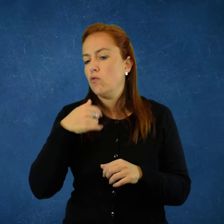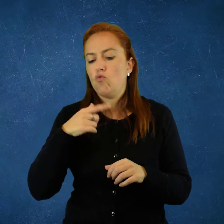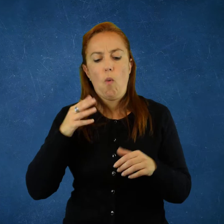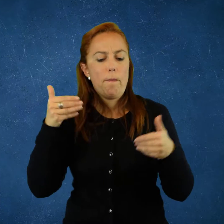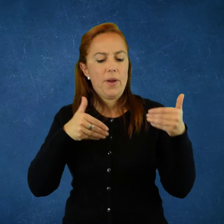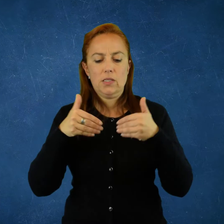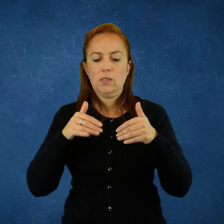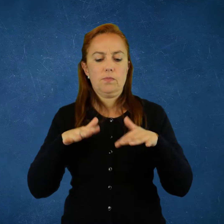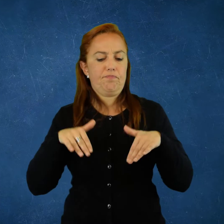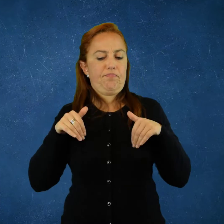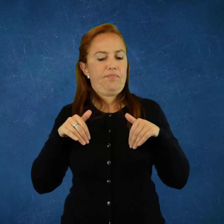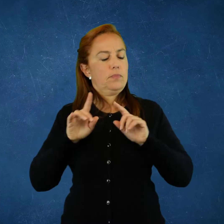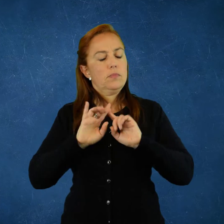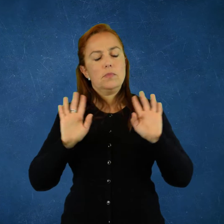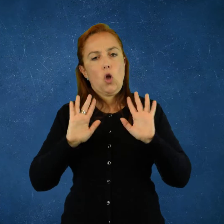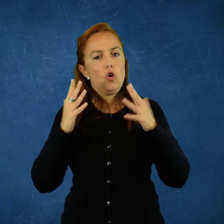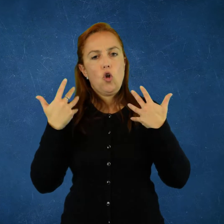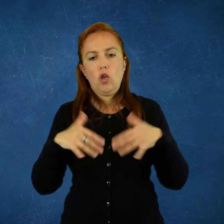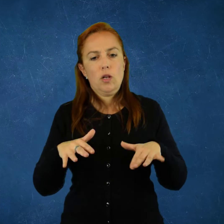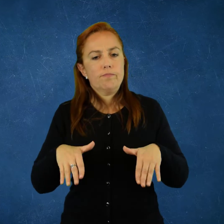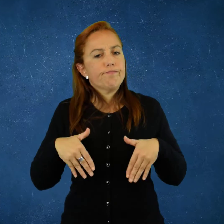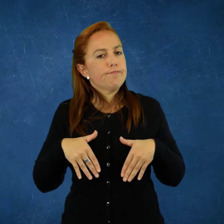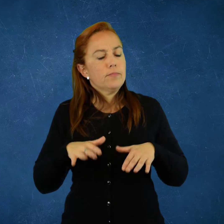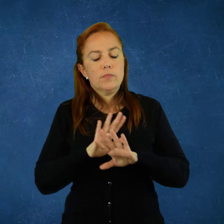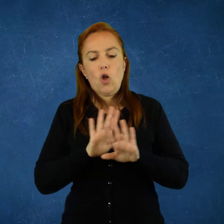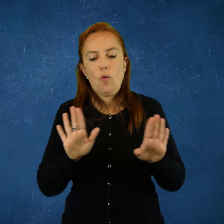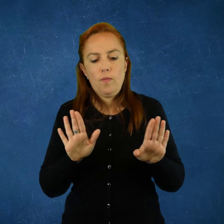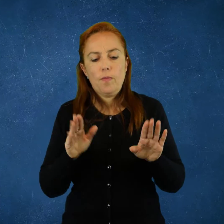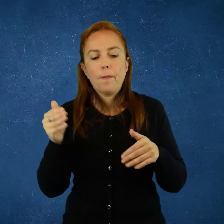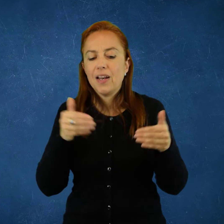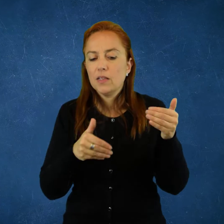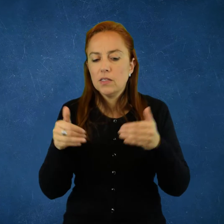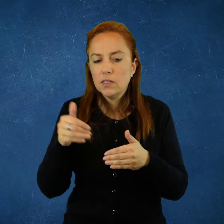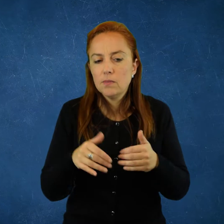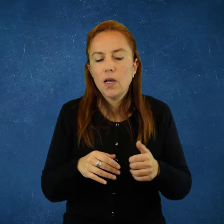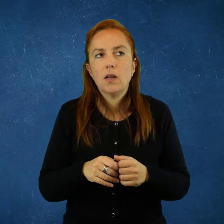venía, y habían hecho hasta declaraciones de que no participaría.